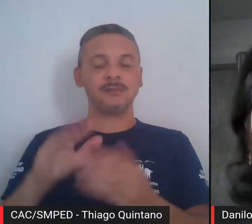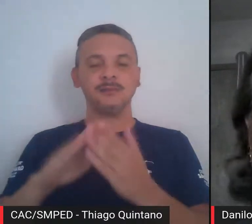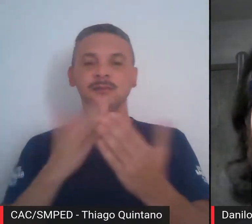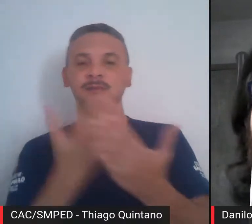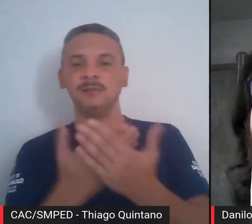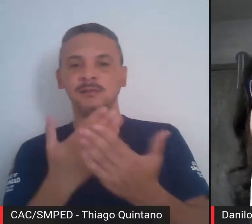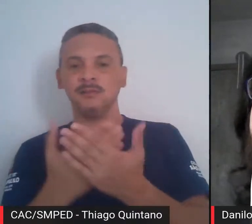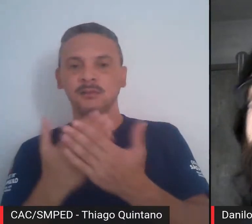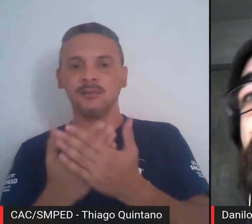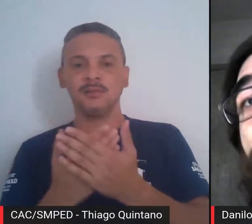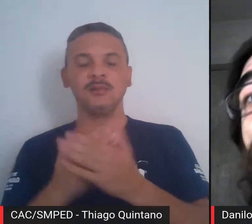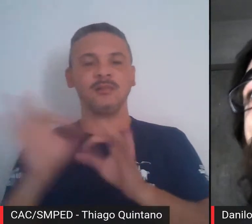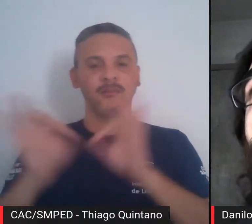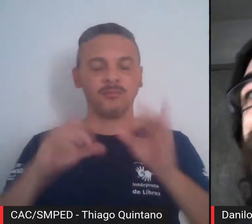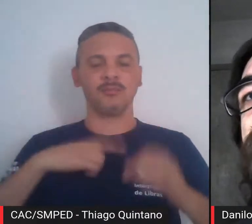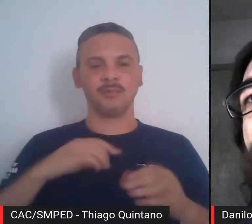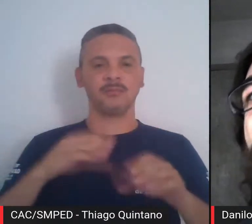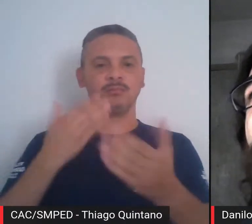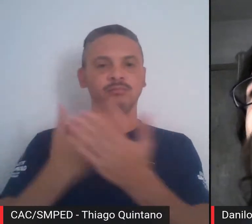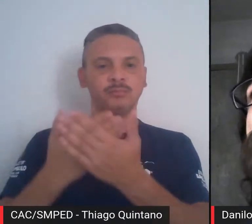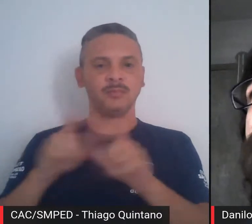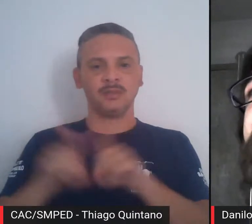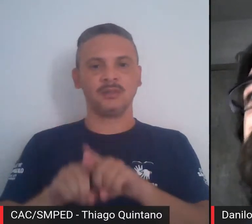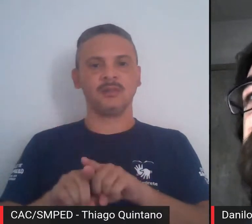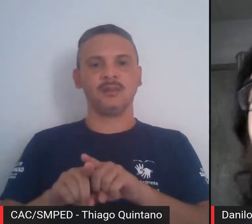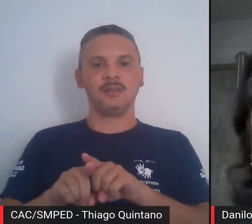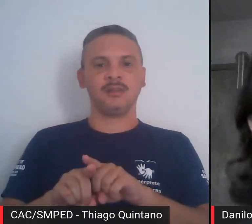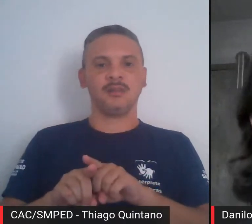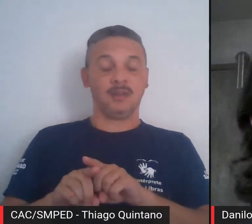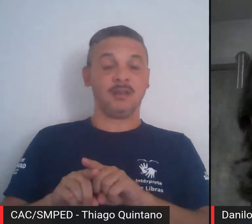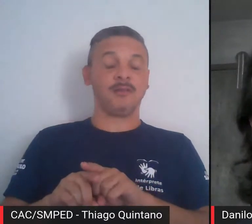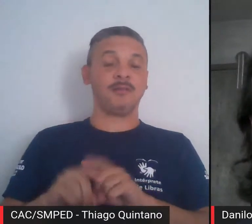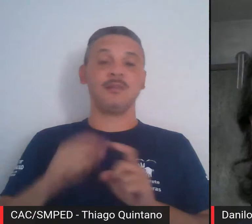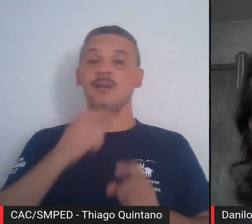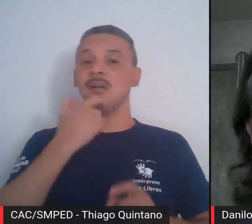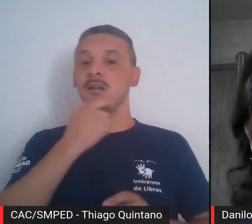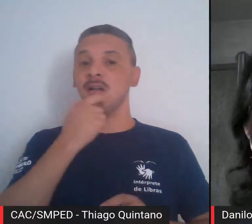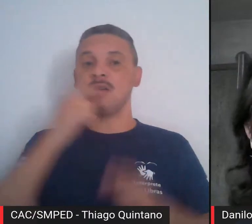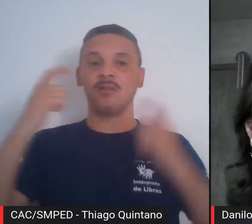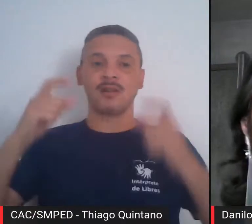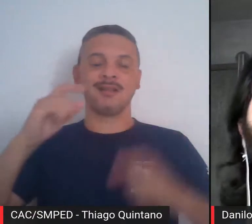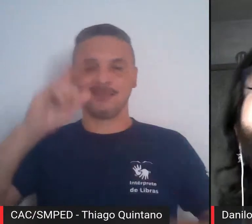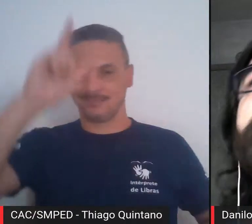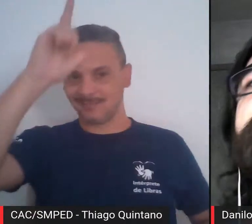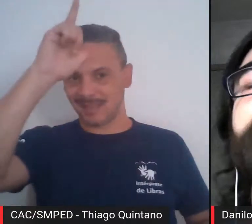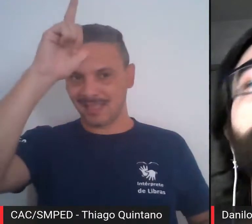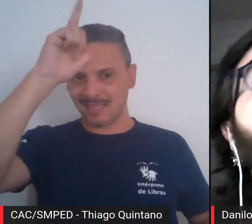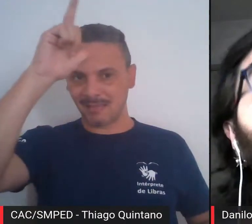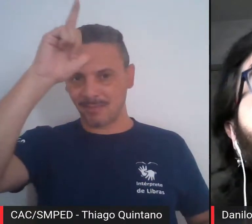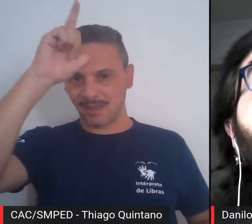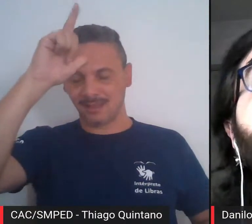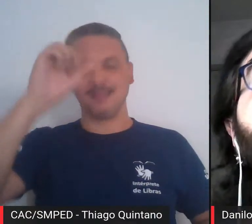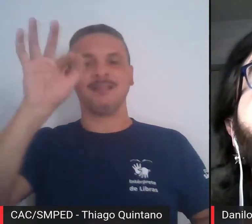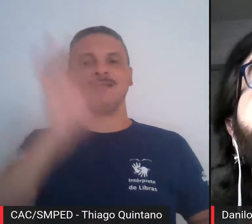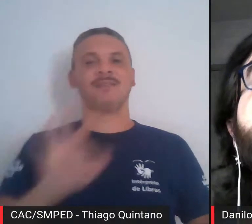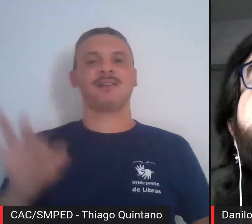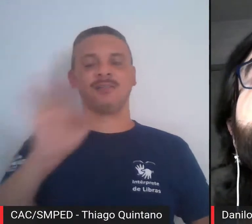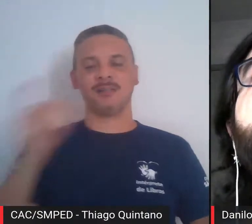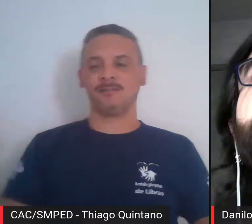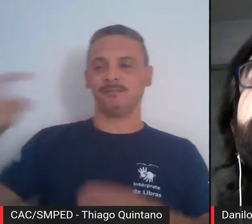Darmstadt e o Kunst Academy Mais, ambas na Alemanha. Retorna a São Paulo em